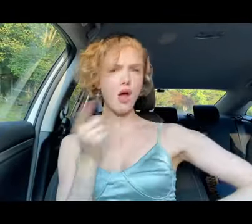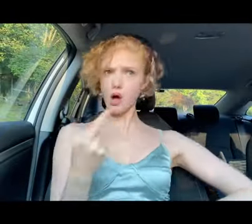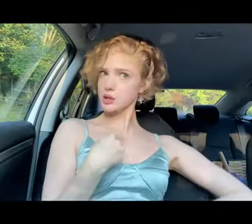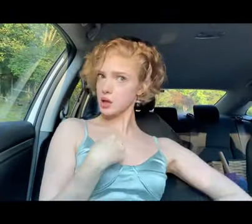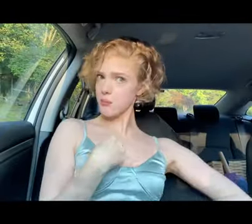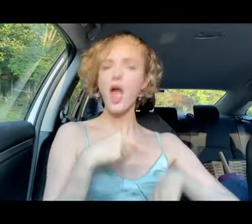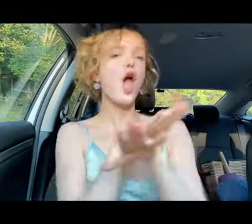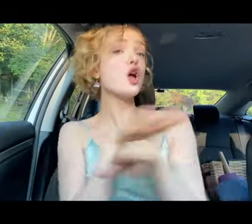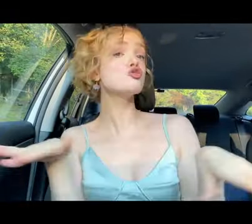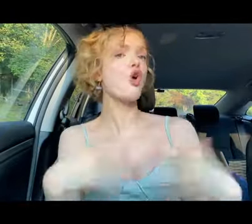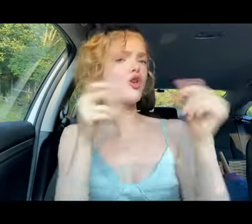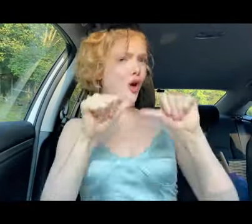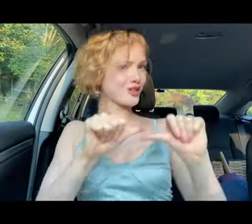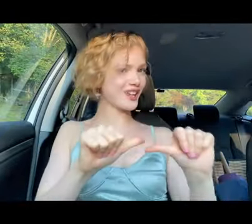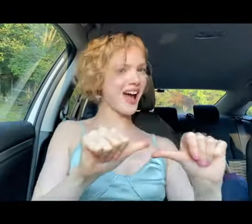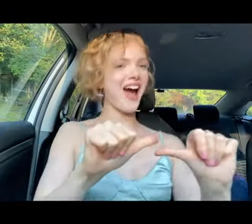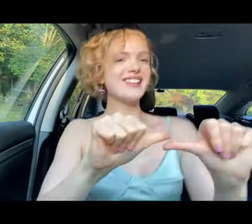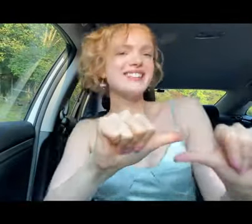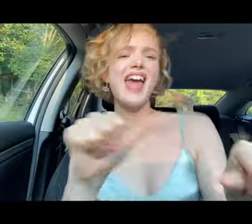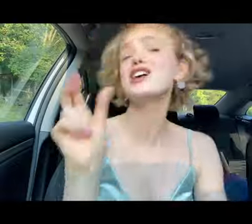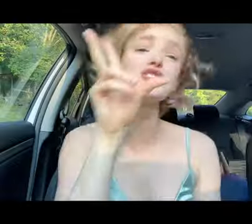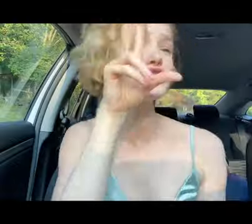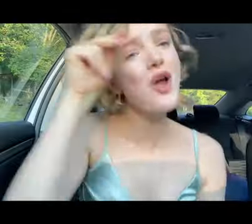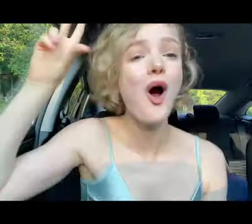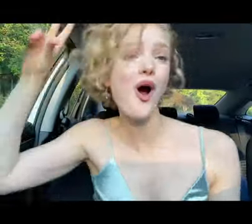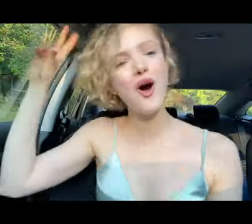pero dime No lo trates, no